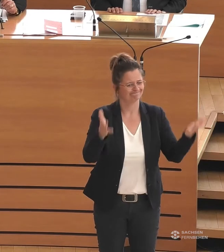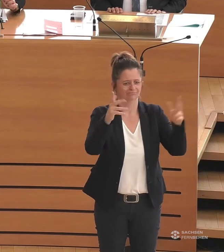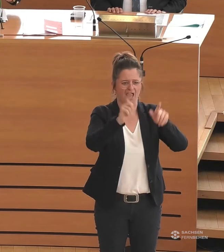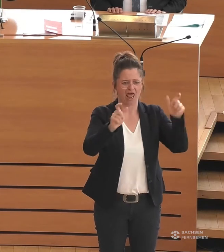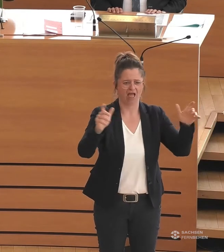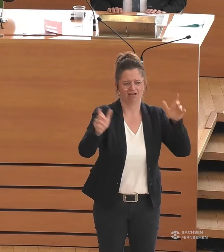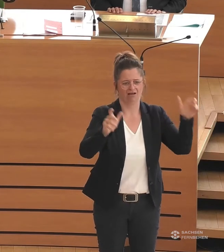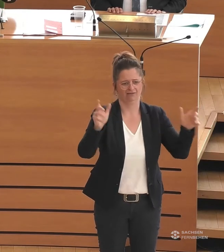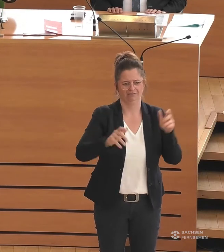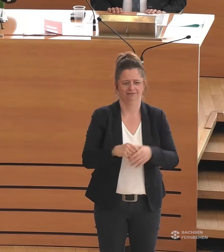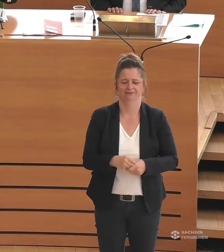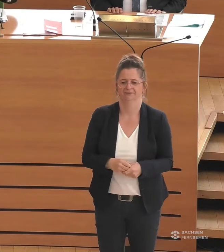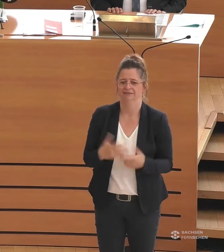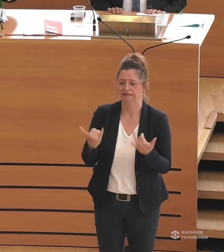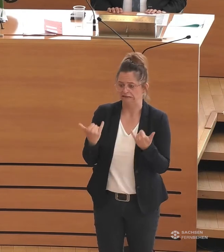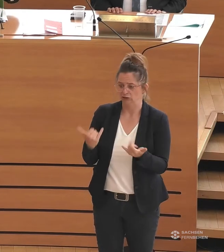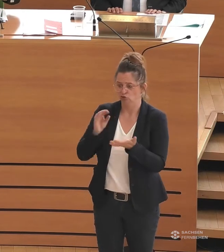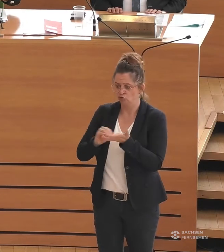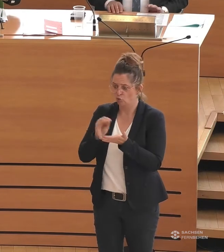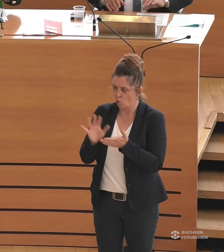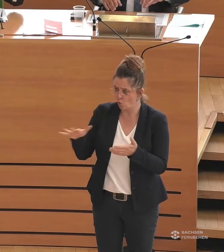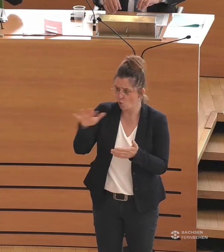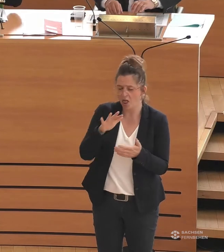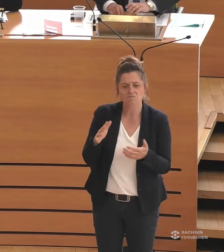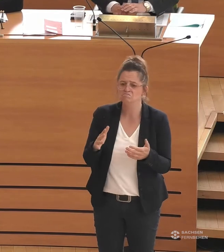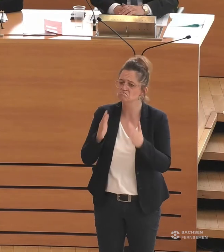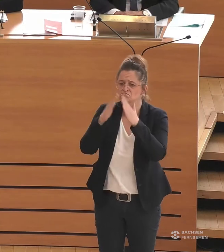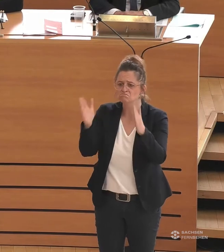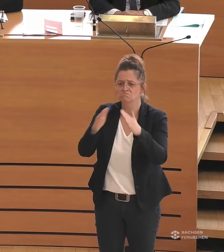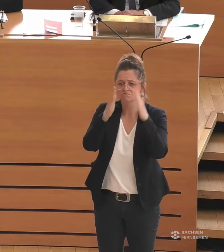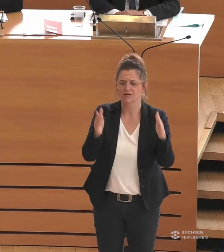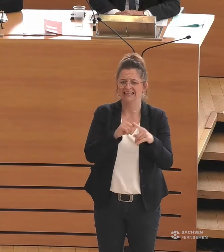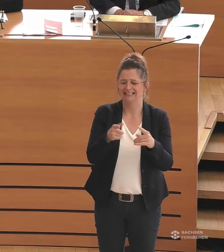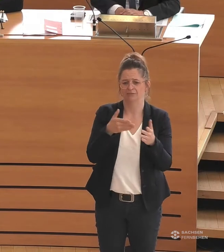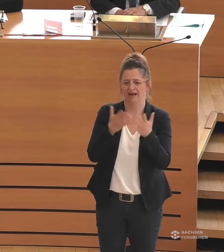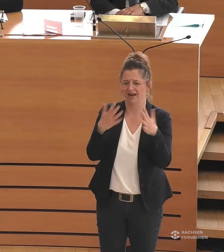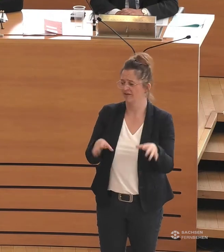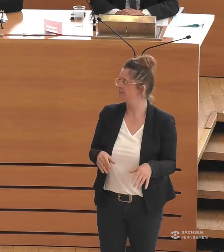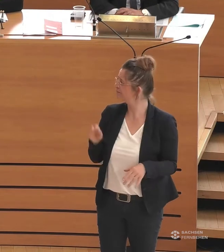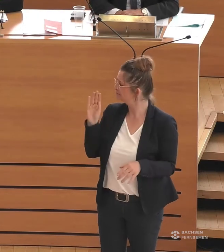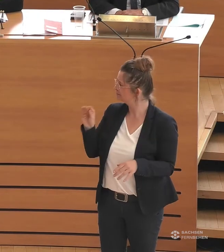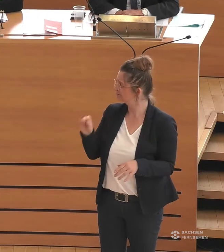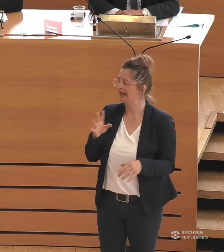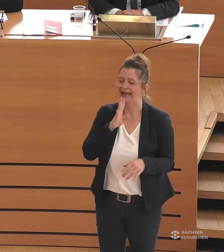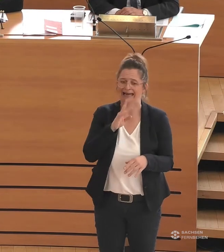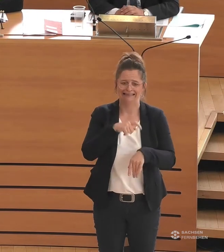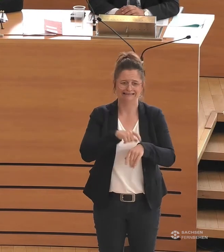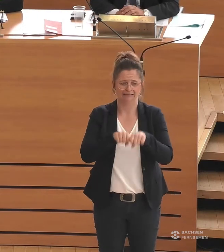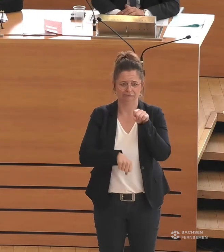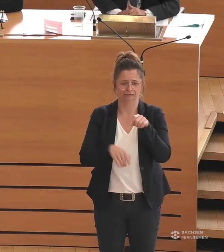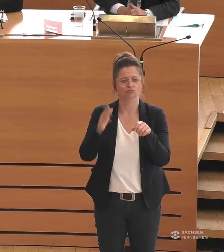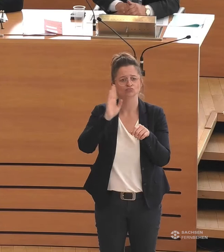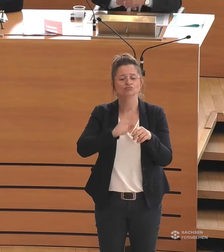Und derzeit sind die Schulen nicht barrierefrei. Frau Schwitzer, Ihre Redezeit ist abgelaufen. Beseitigen Sie den